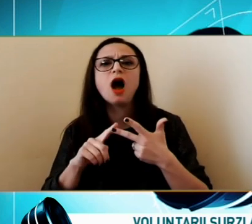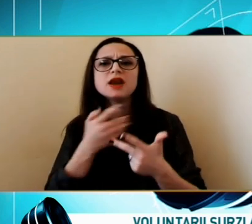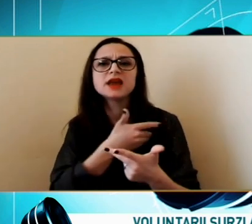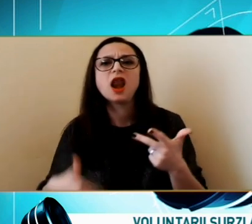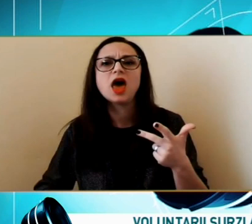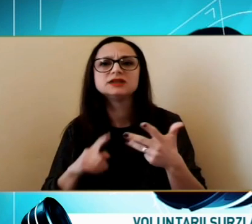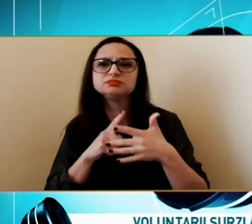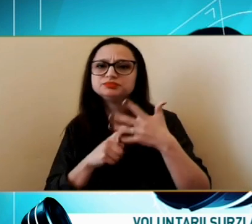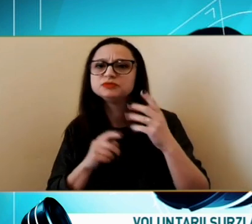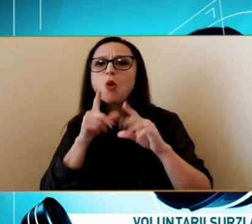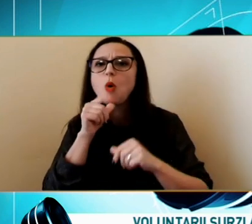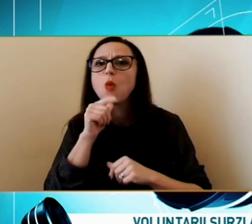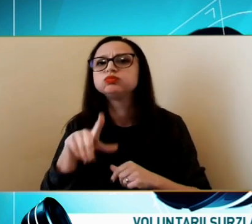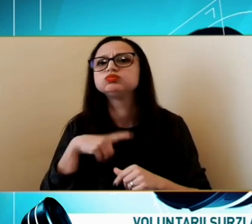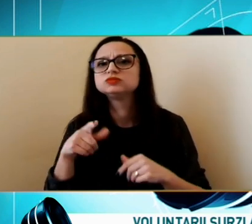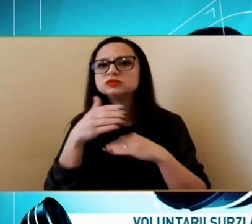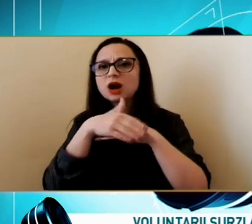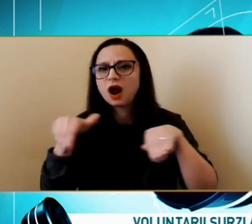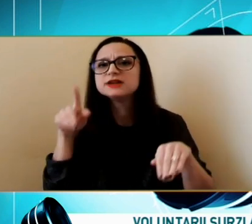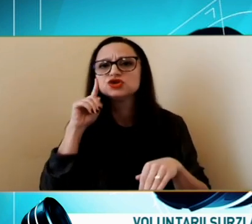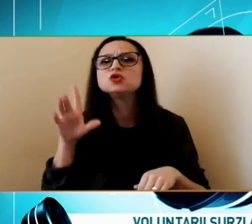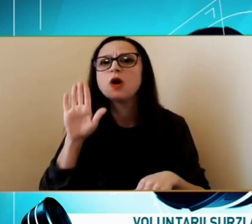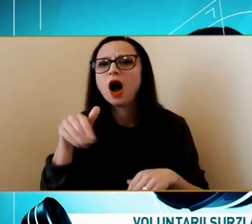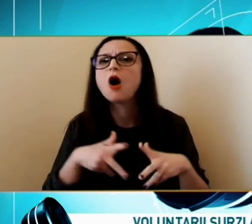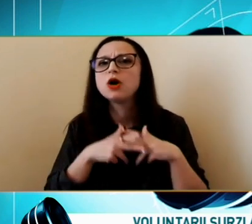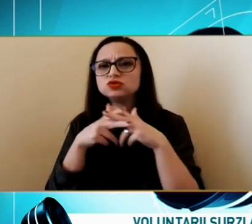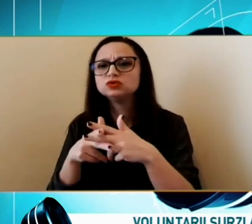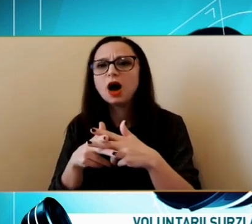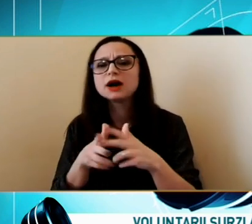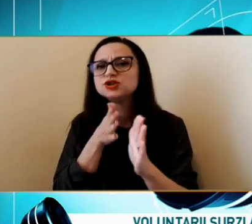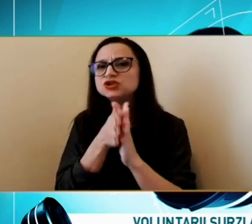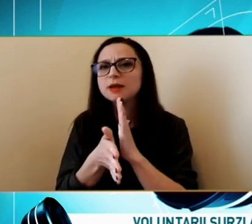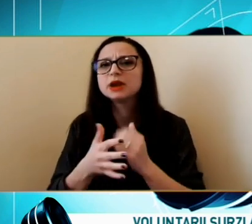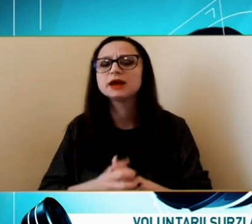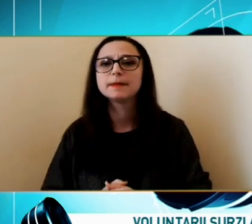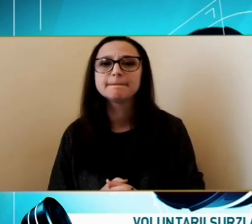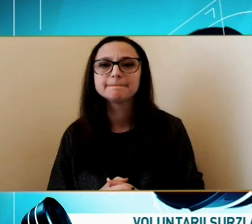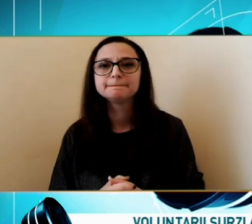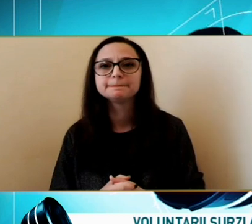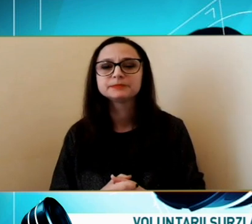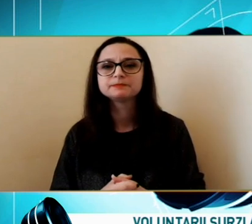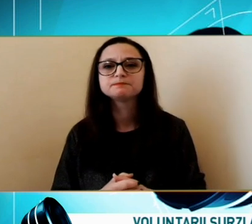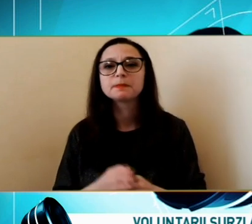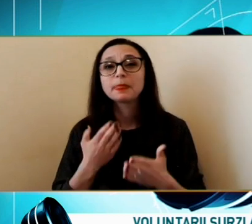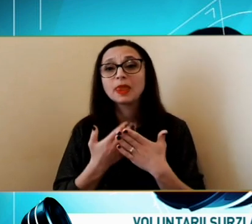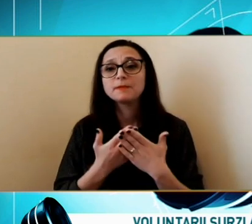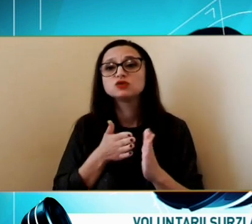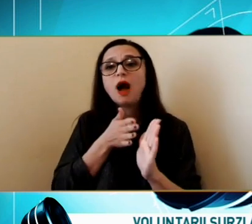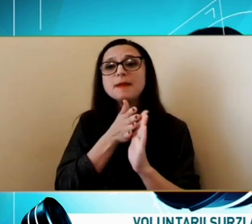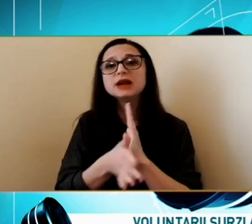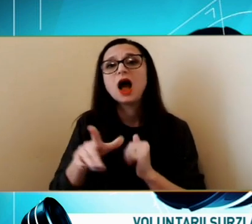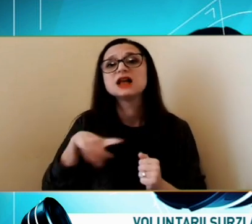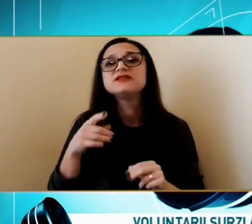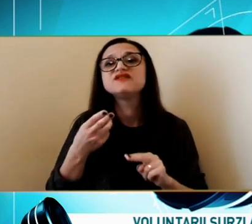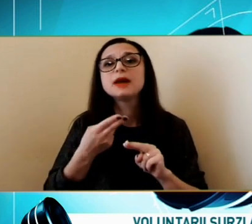Graniță Știu că au ajutoare Să-i implică Ca să fie Implicarea Și mai mare Și mai